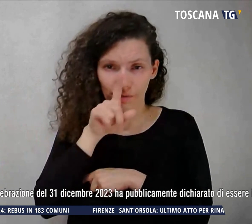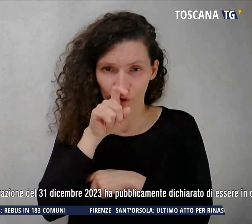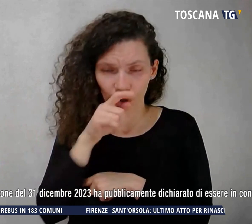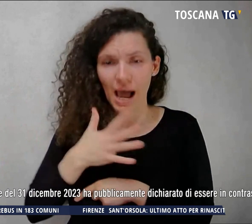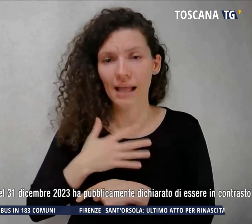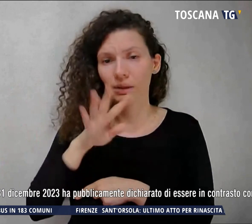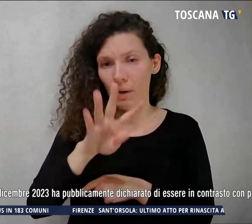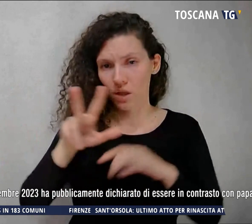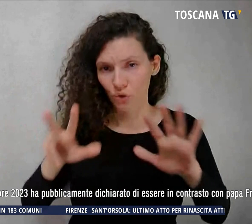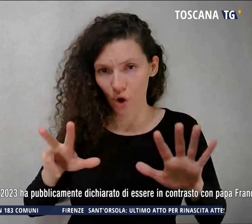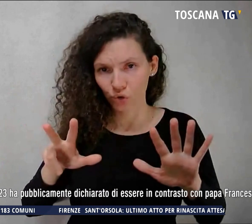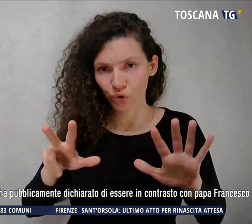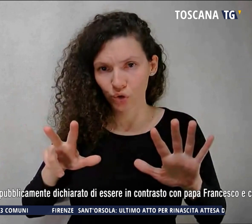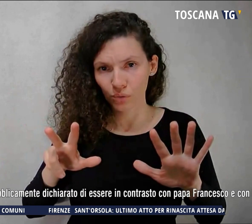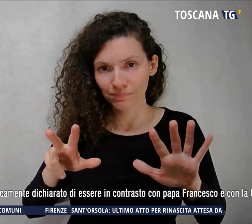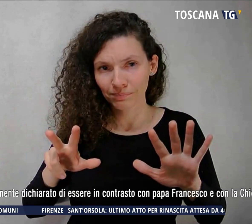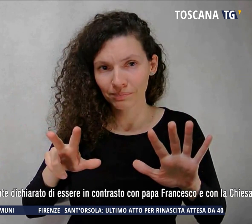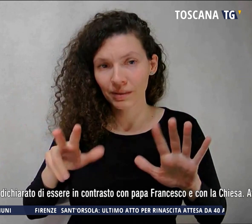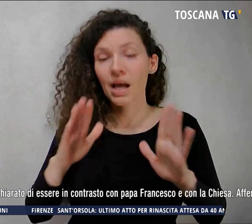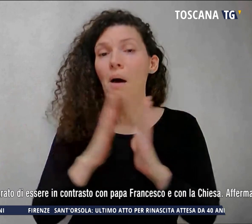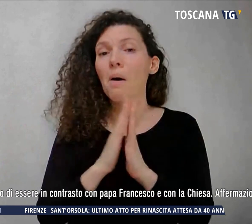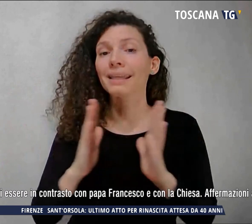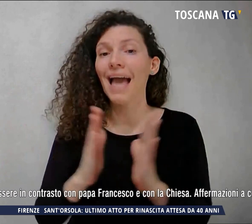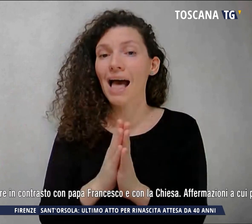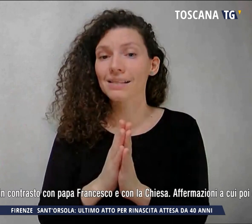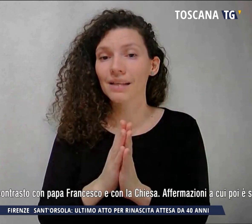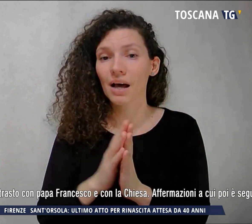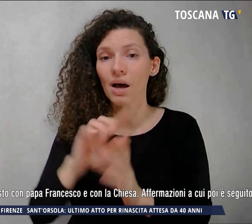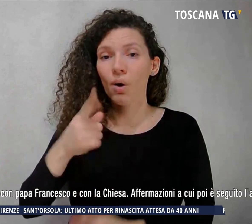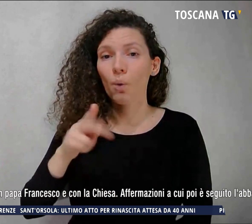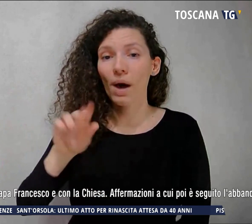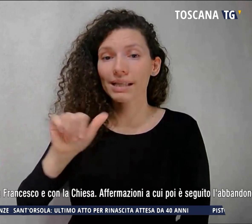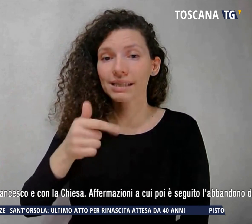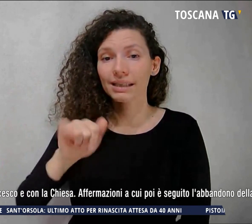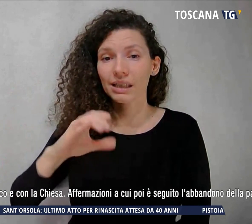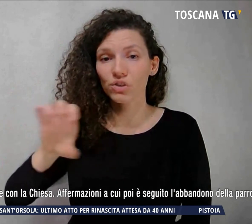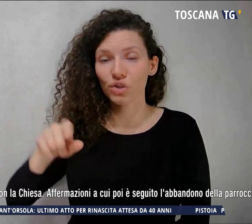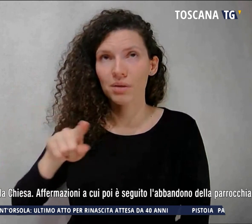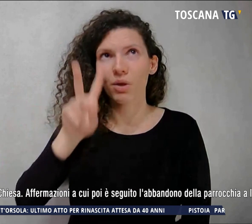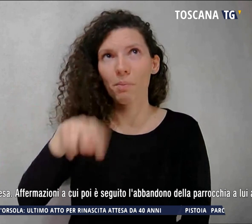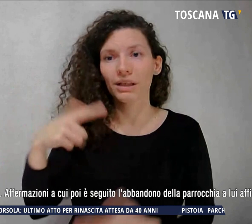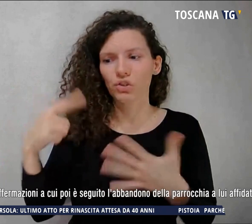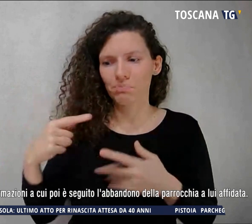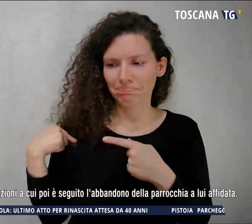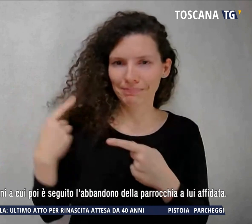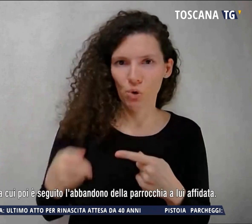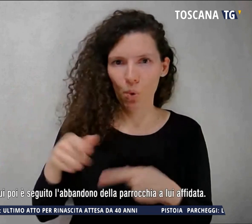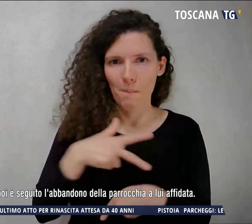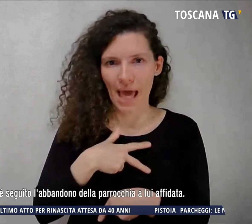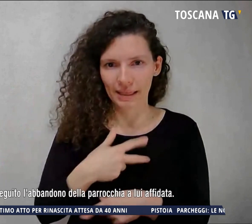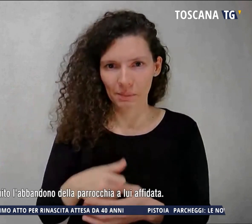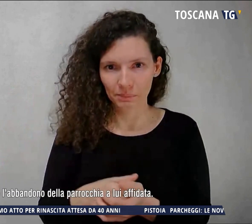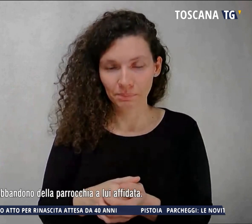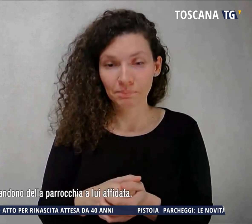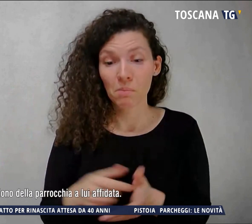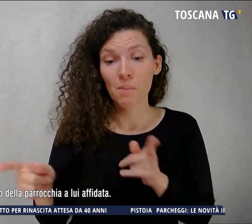alla chiesa di Guasticce dal 2017. Durante la celebrazione del 31 dicembre il